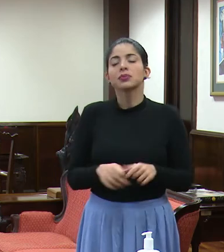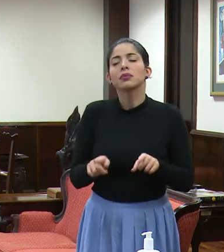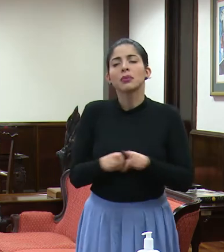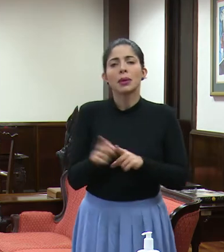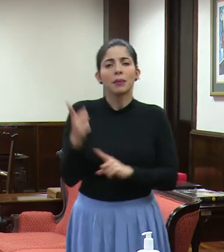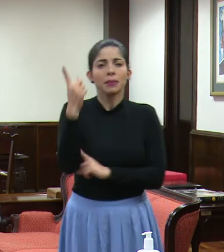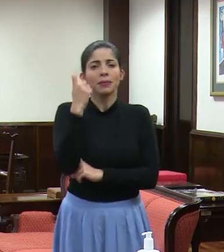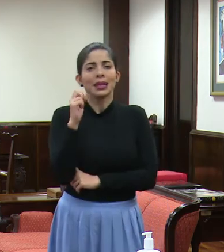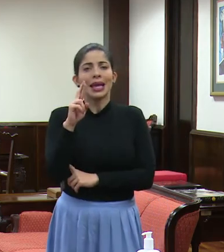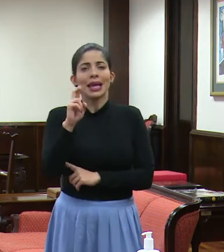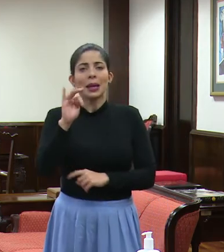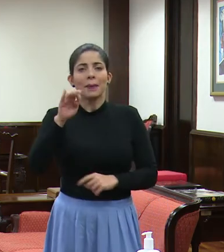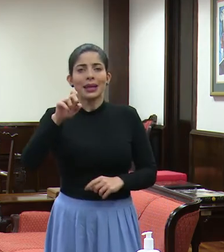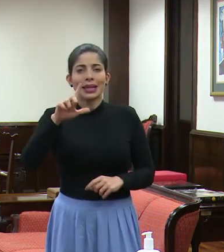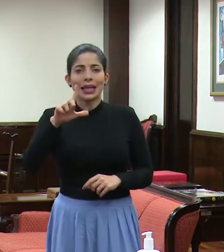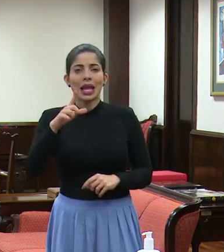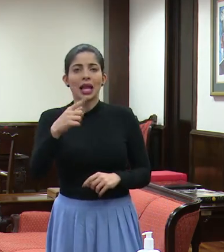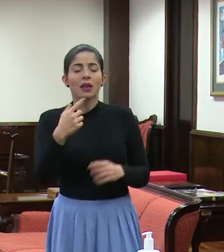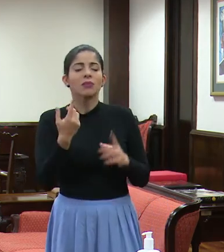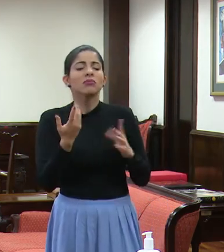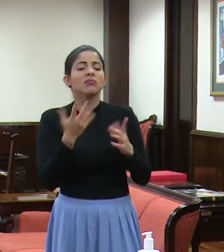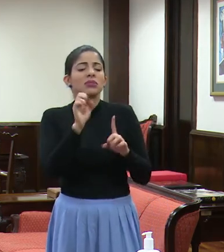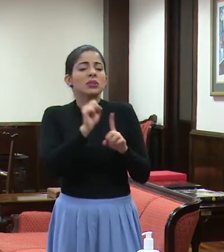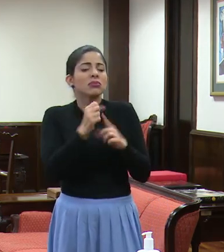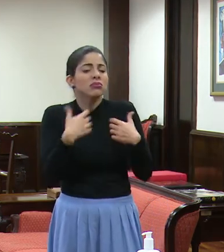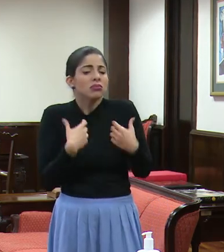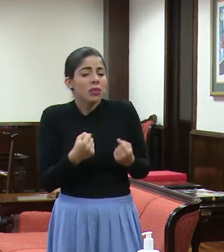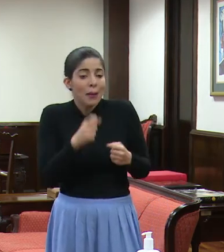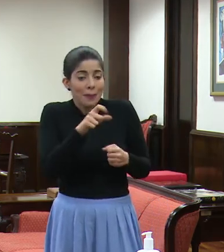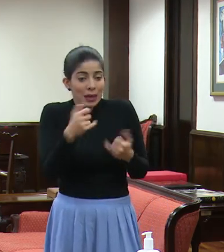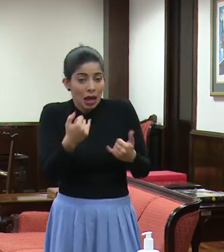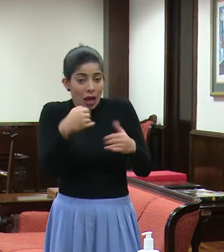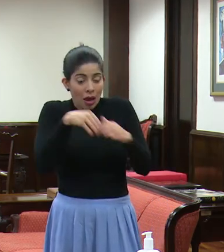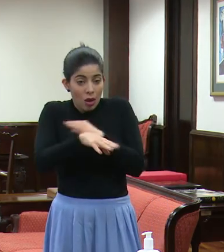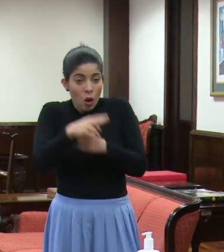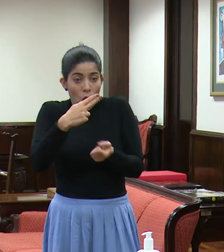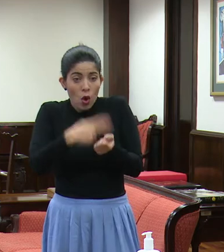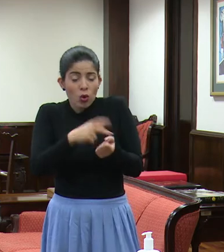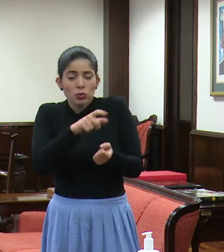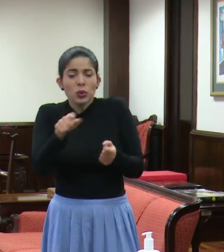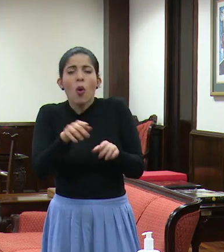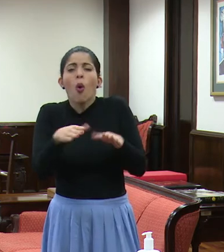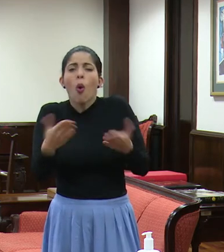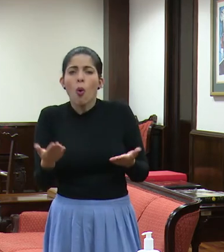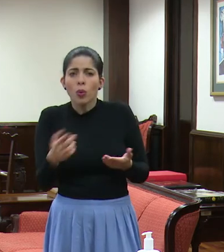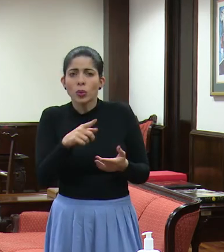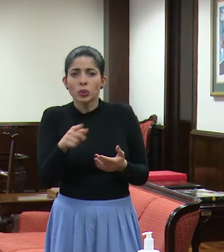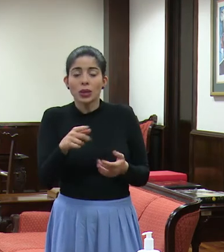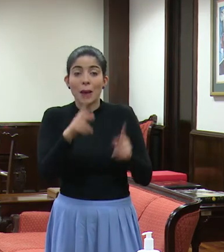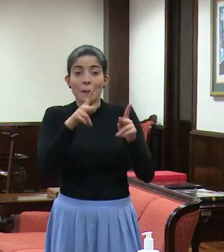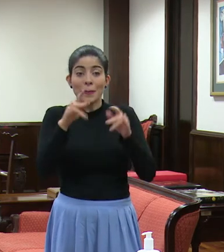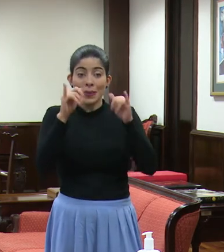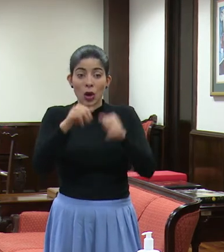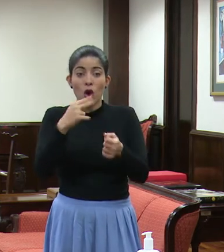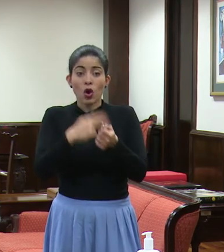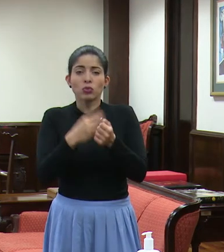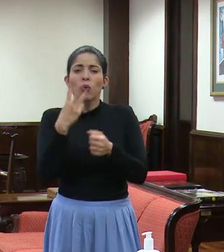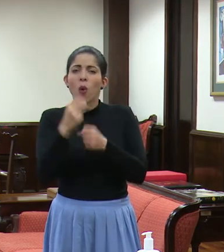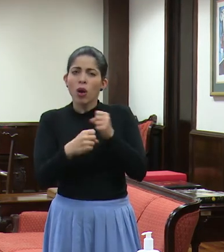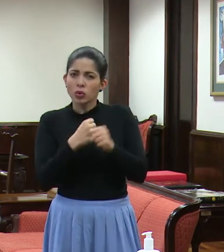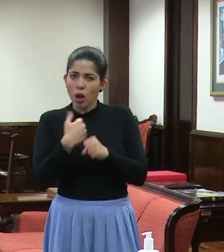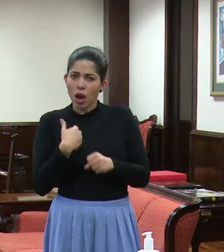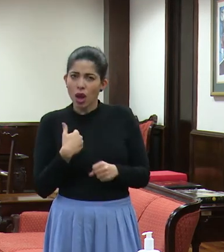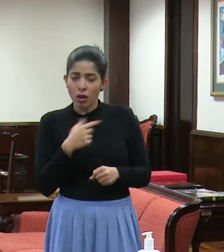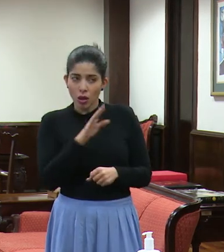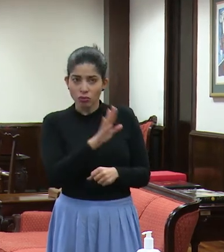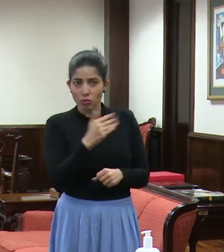consulta Repetel sobre el estado de las personas hospitalizadas. ¿Cuál es el rango de edades de los internados? Que creo que es parte de lo que